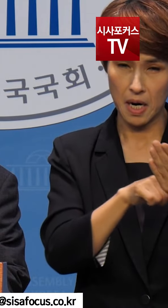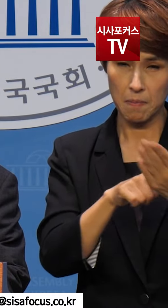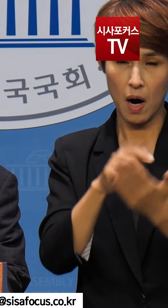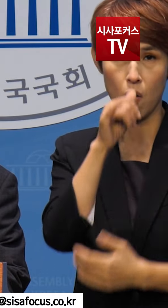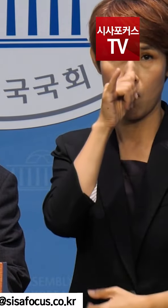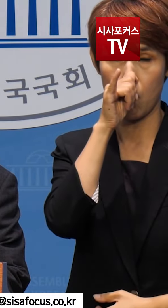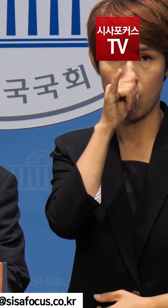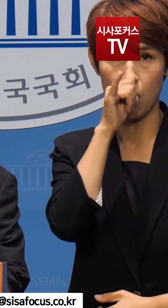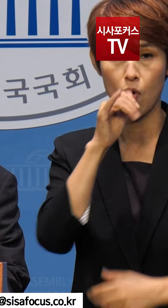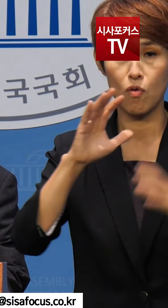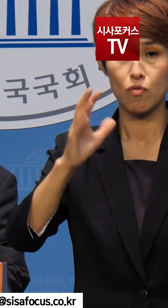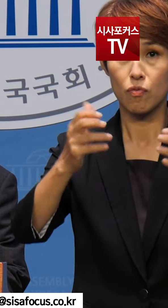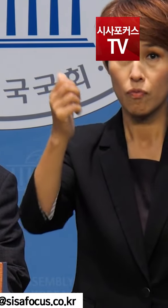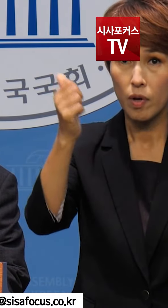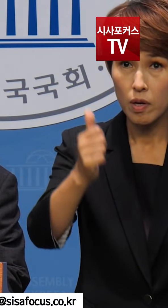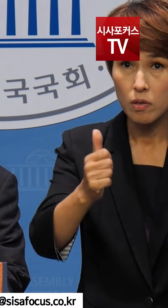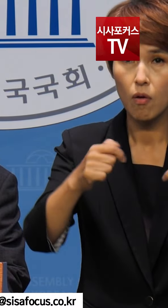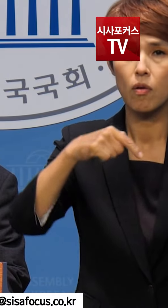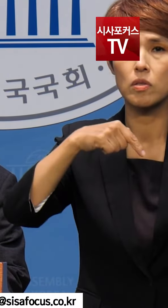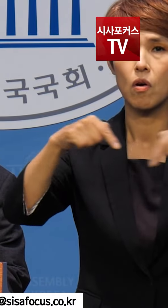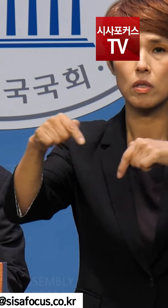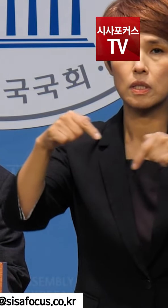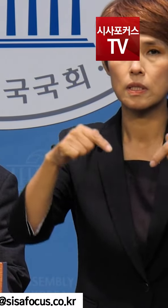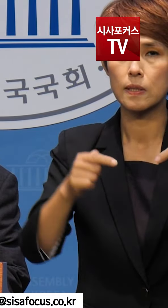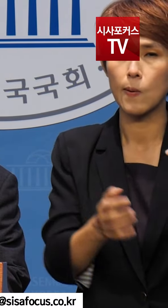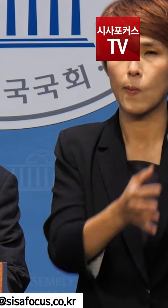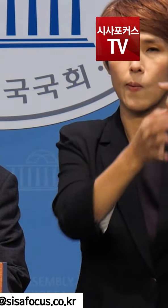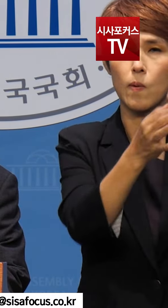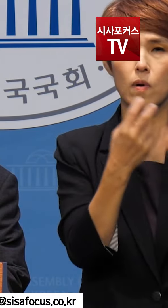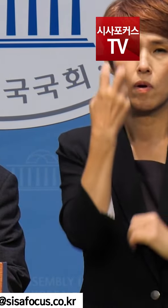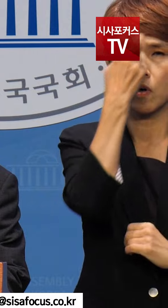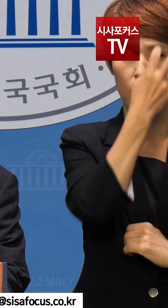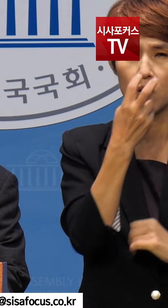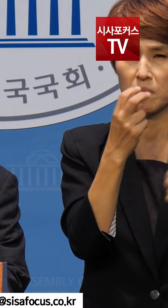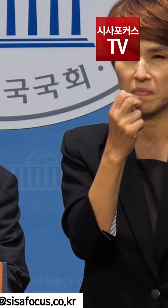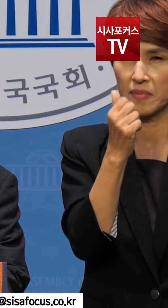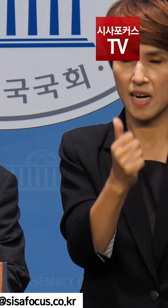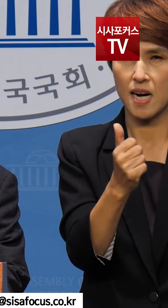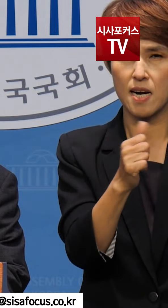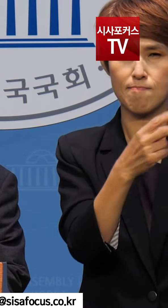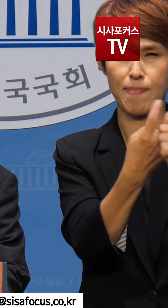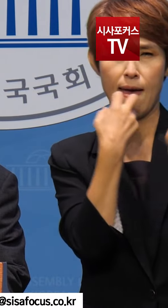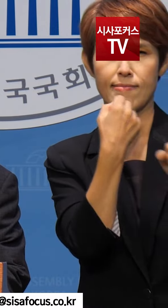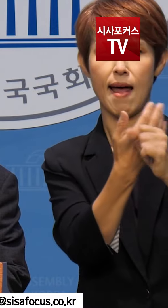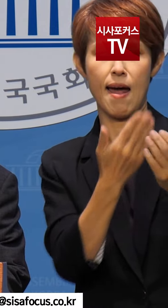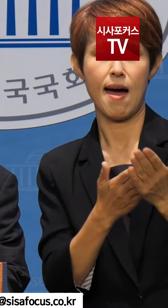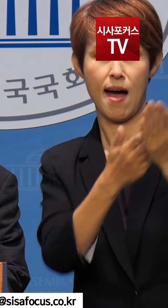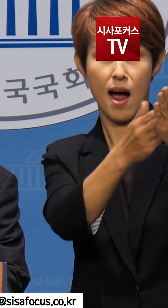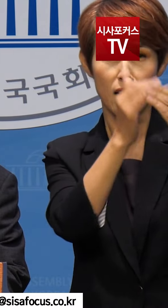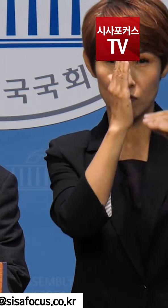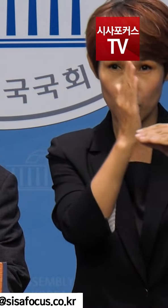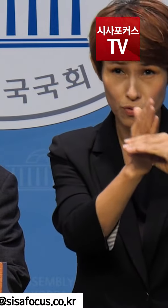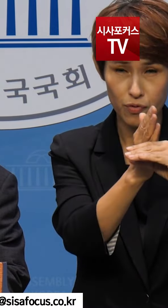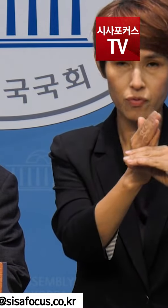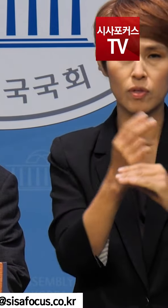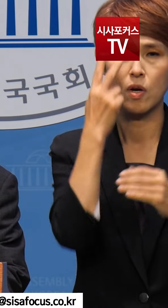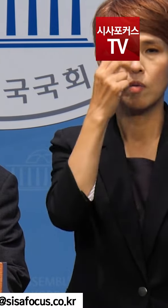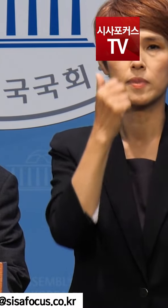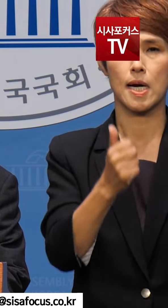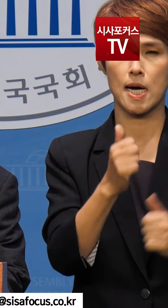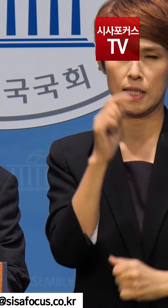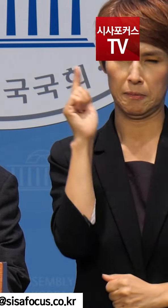국회에서 정치검찰에 대한 탄핵안이 발의된 가운데 자행된 검찰의